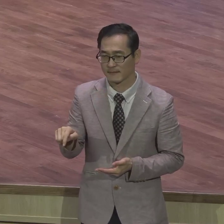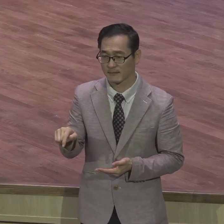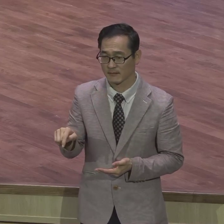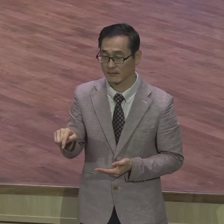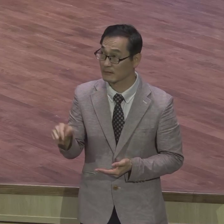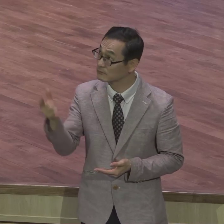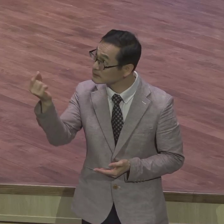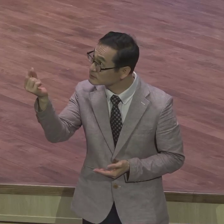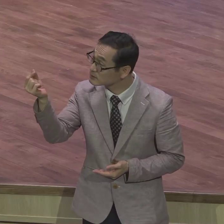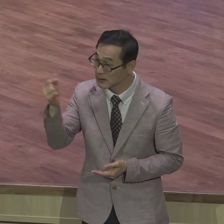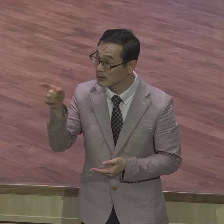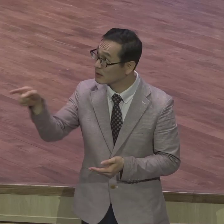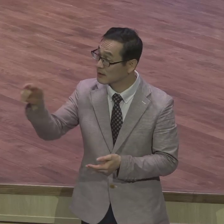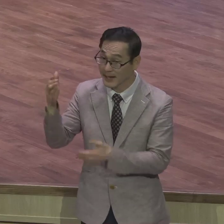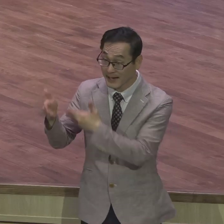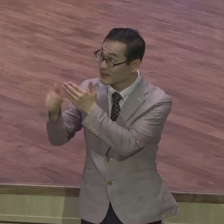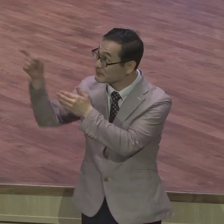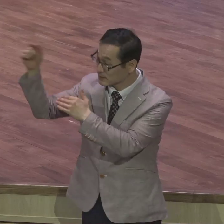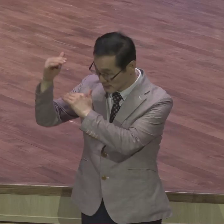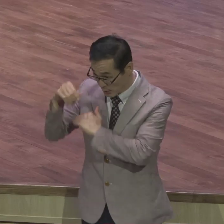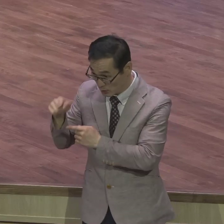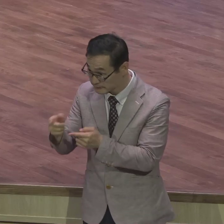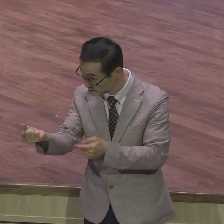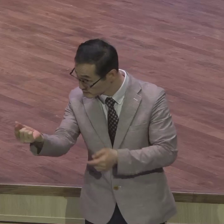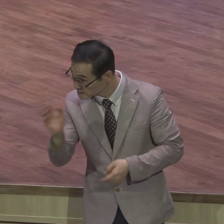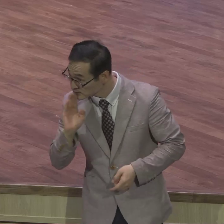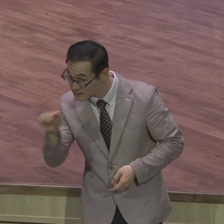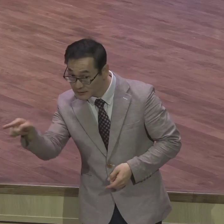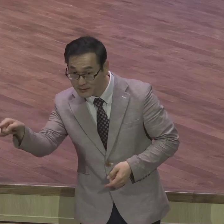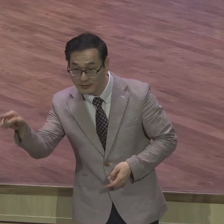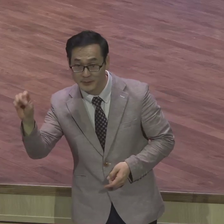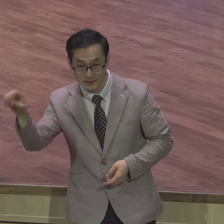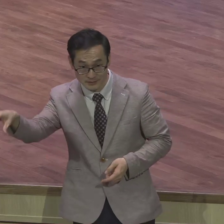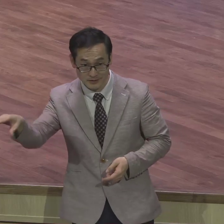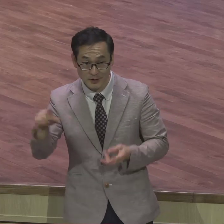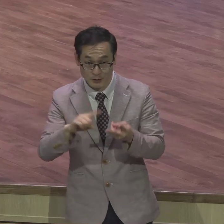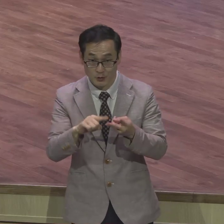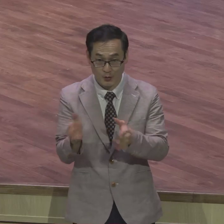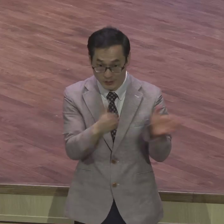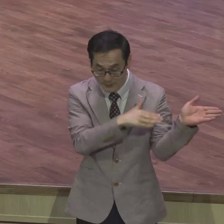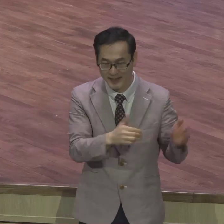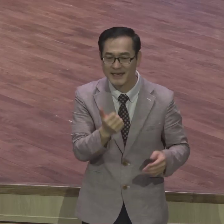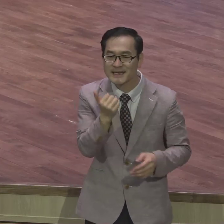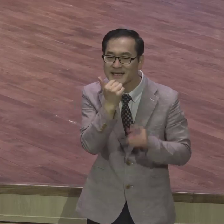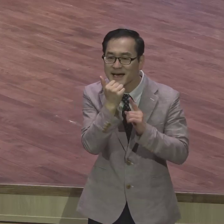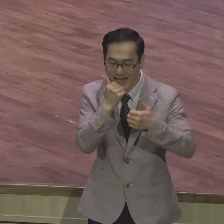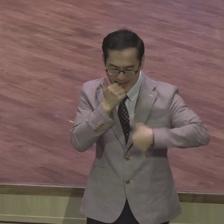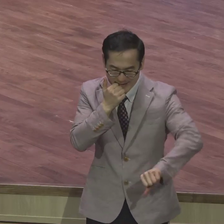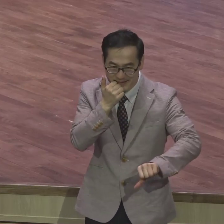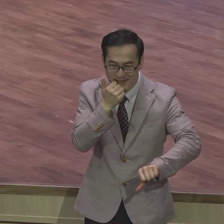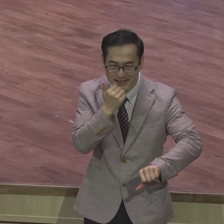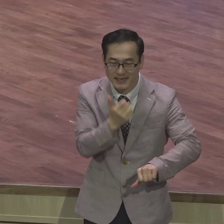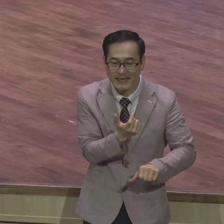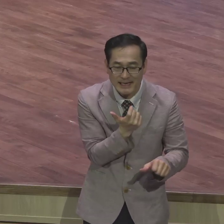또 10절로 13절에 오면 이삭의 두 아들인 에스와 야곱의 예를 듭니다 사람들이